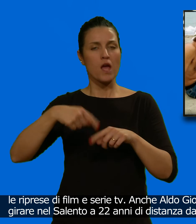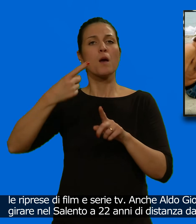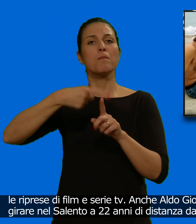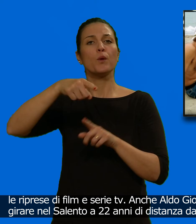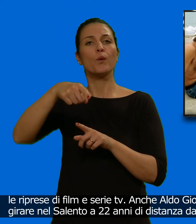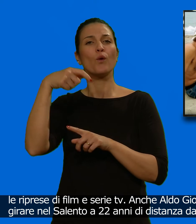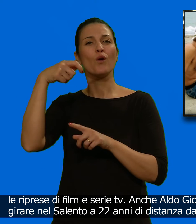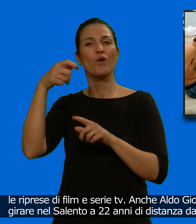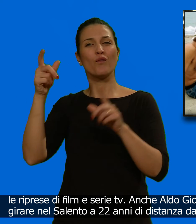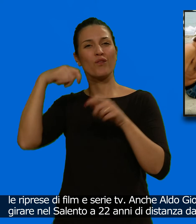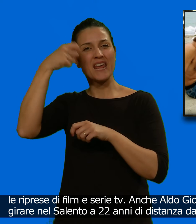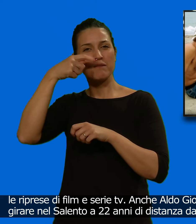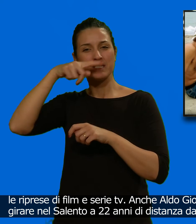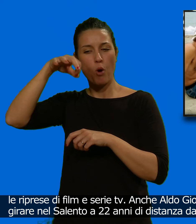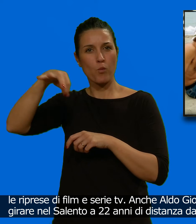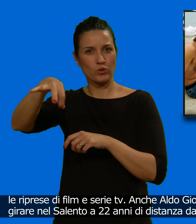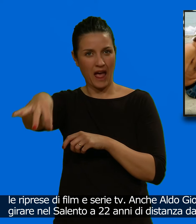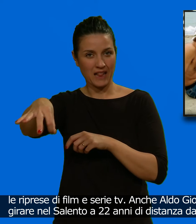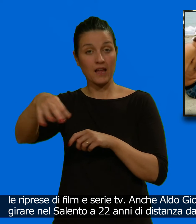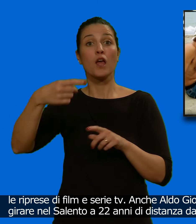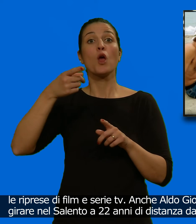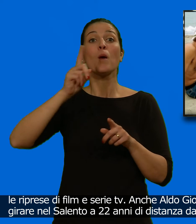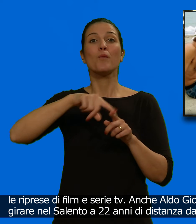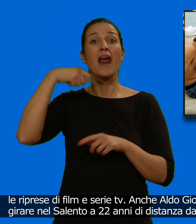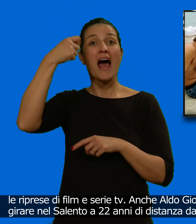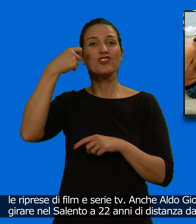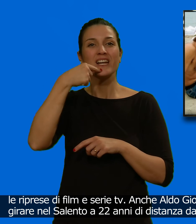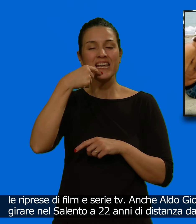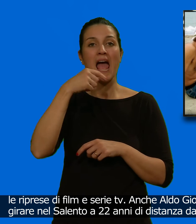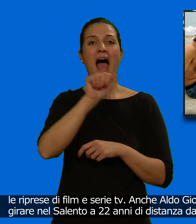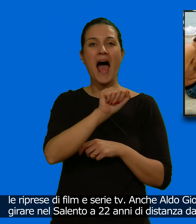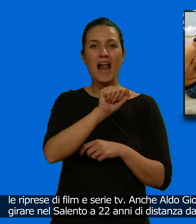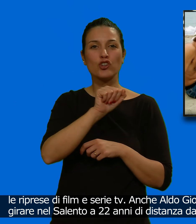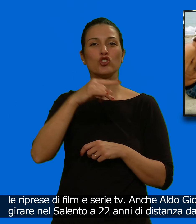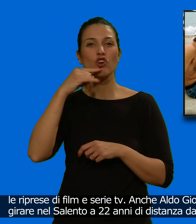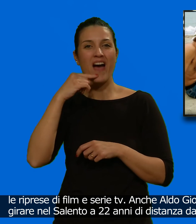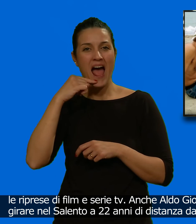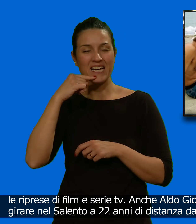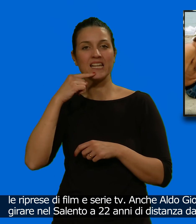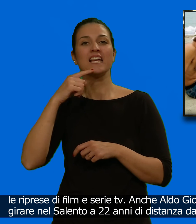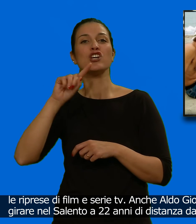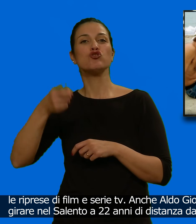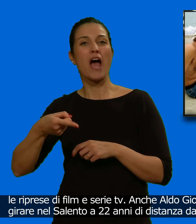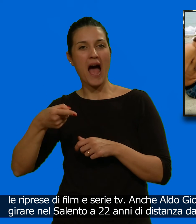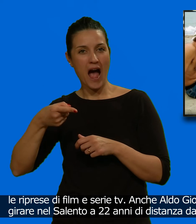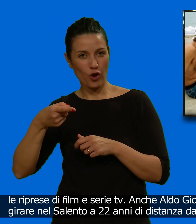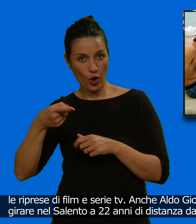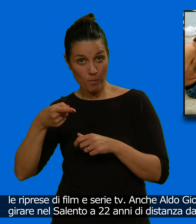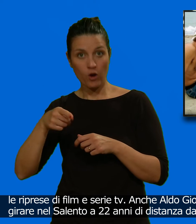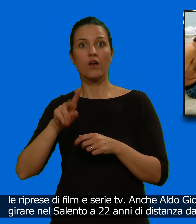Giovanni e Giacomo tornano a girare nel Salento a 22 anni di distanza